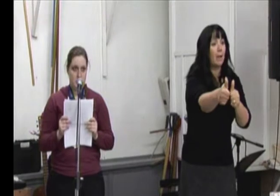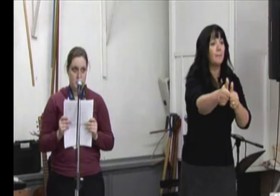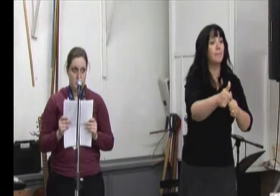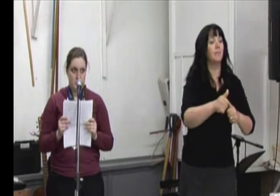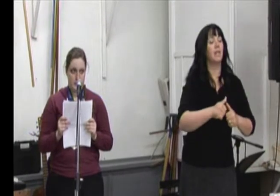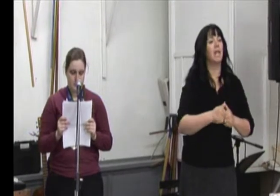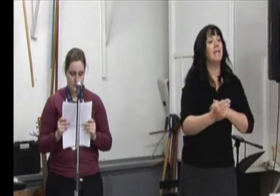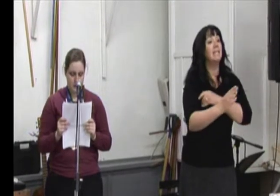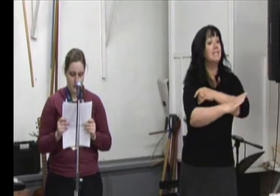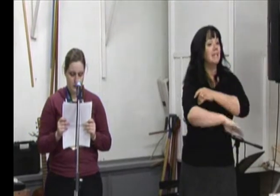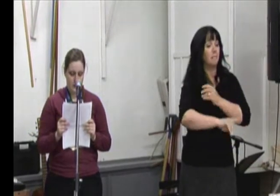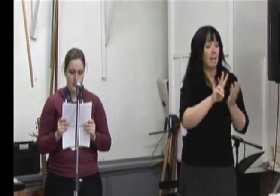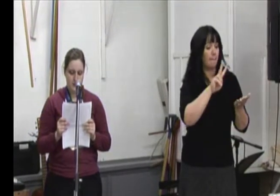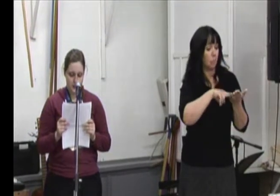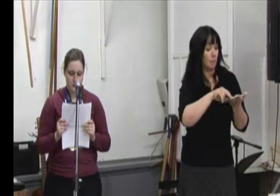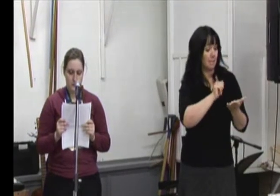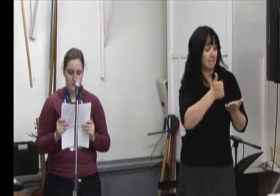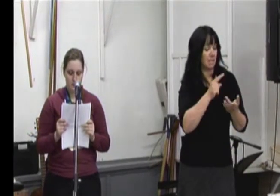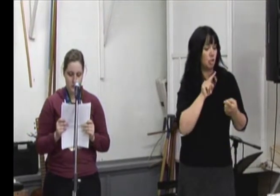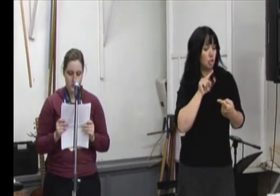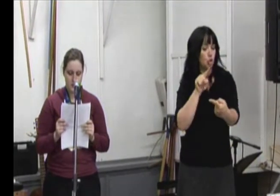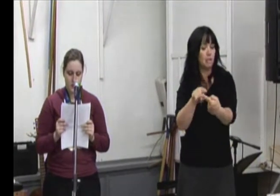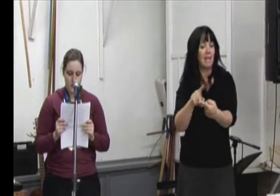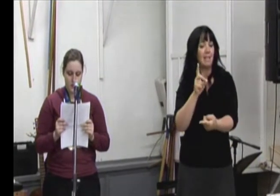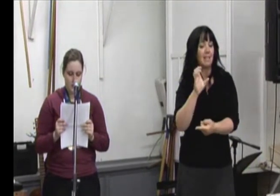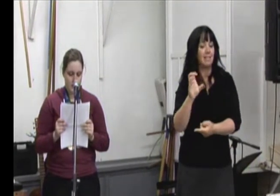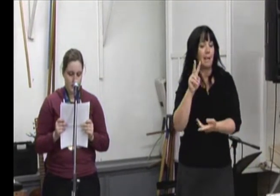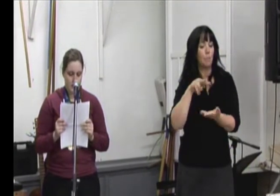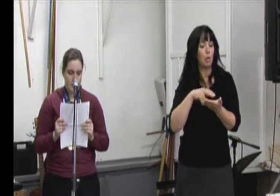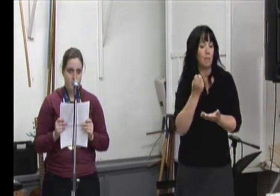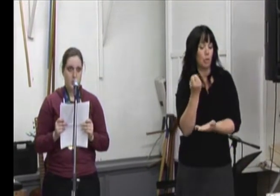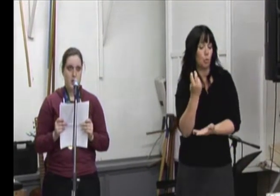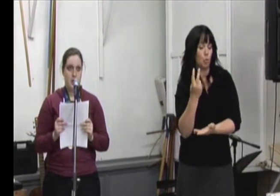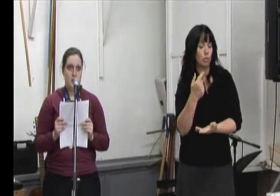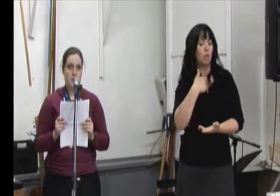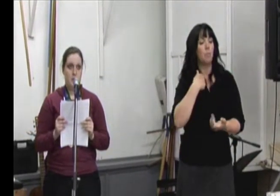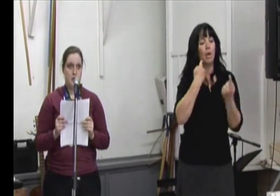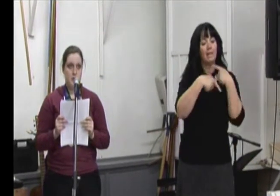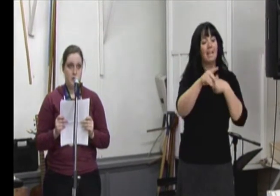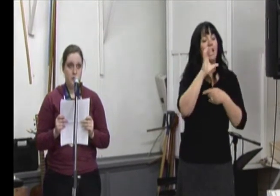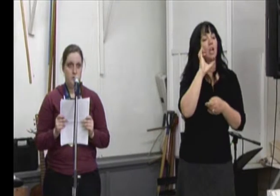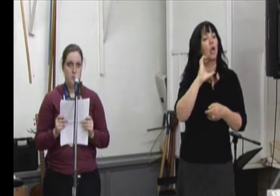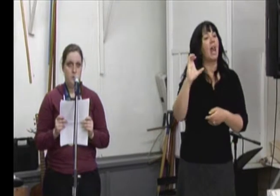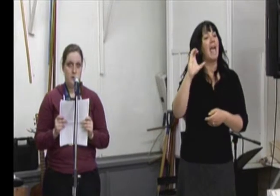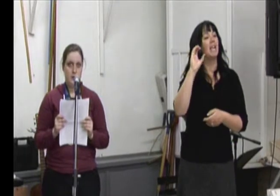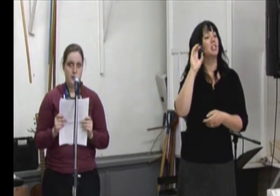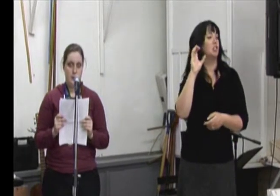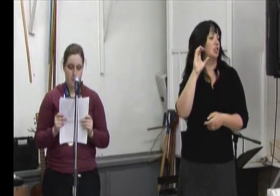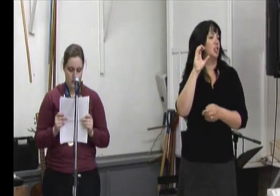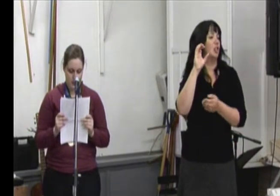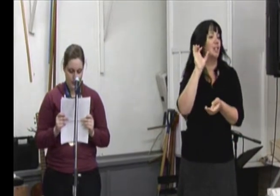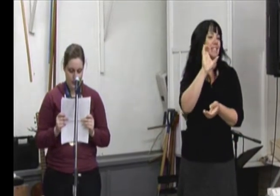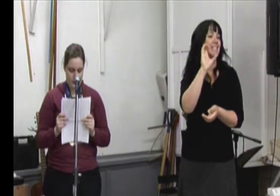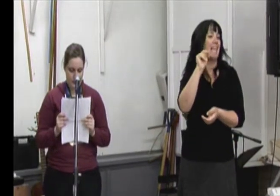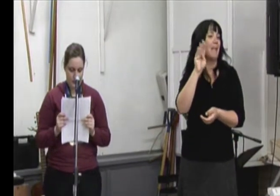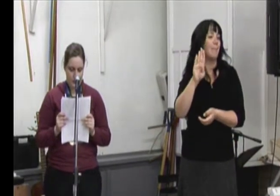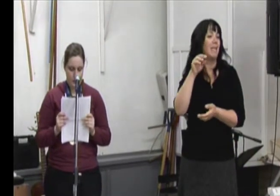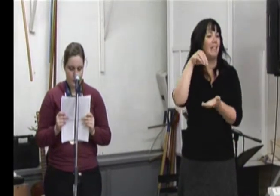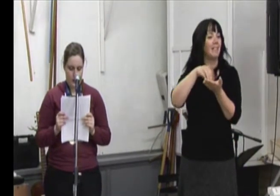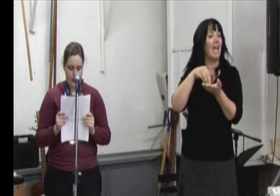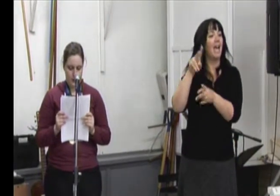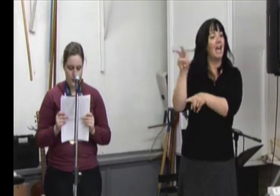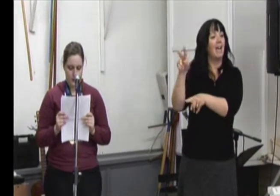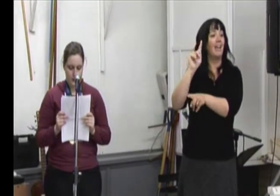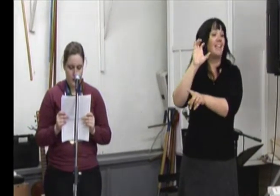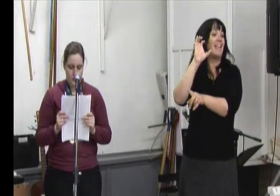2010 jusqu'à décembre 2012,'ai fréquenté le collège communautaire de Nouveau-Brunswick de la pénusine acadienne